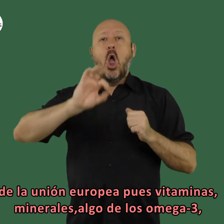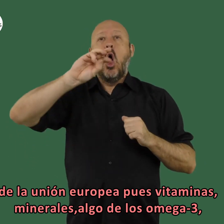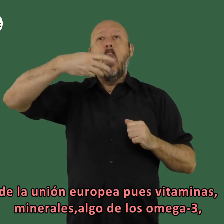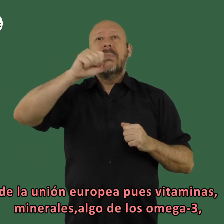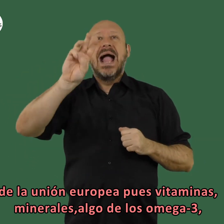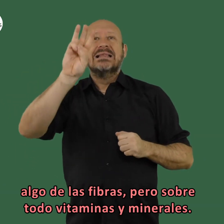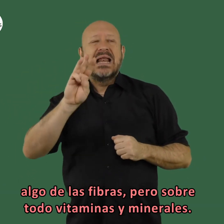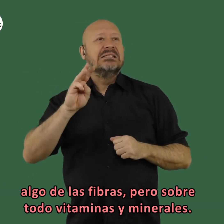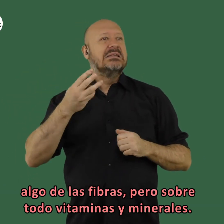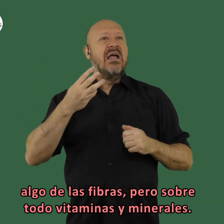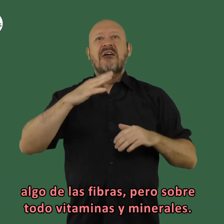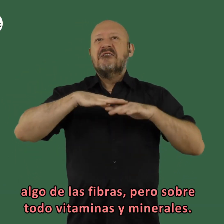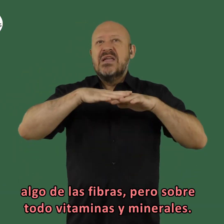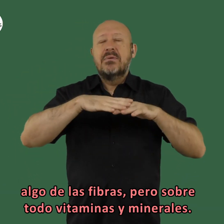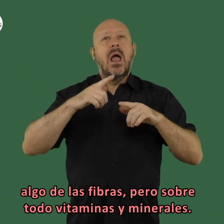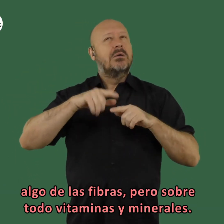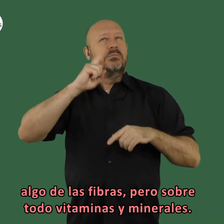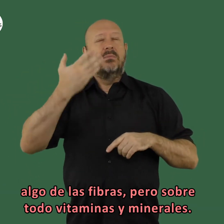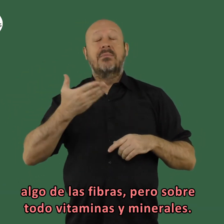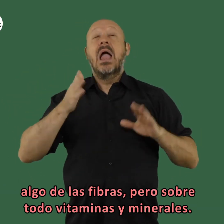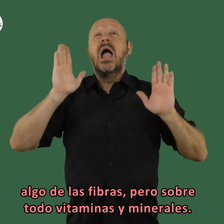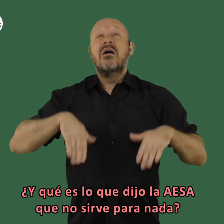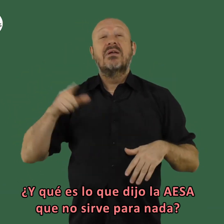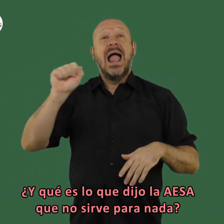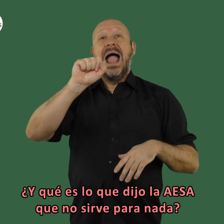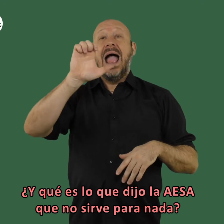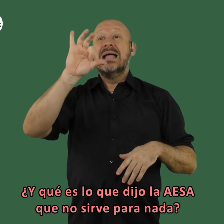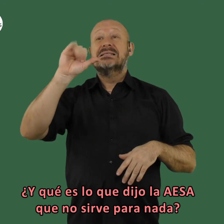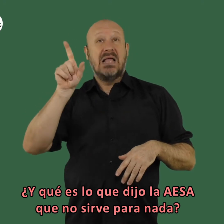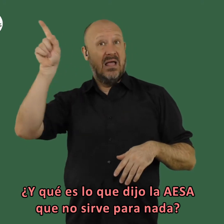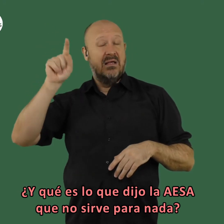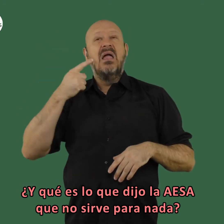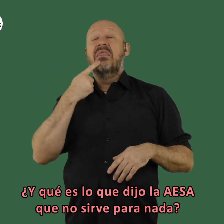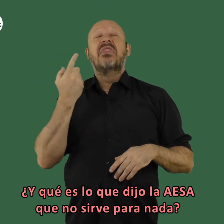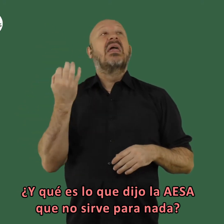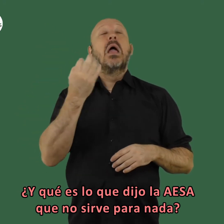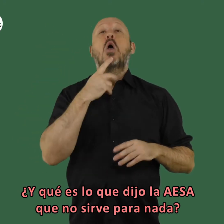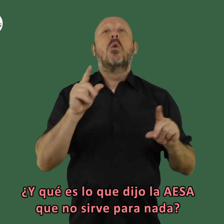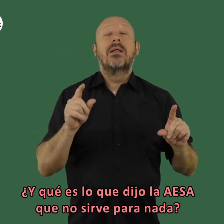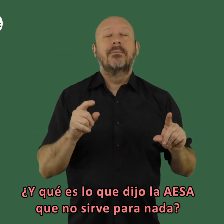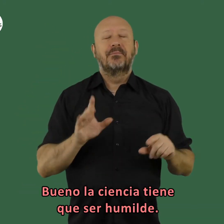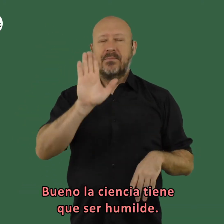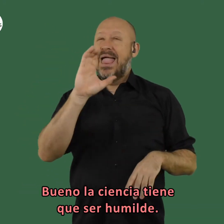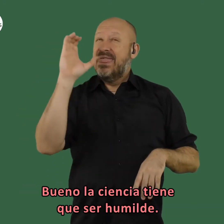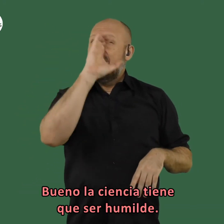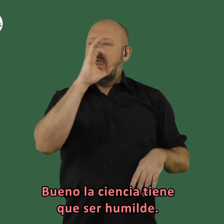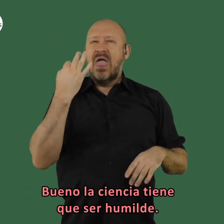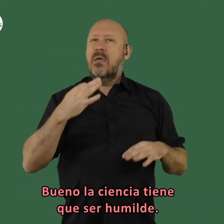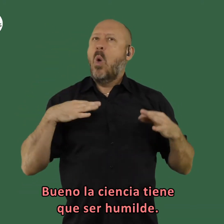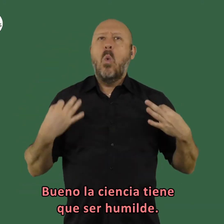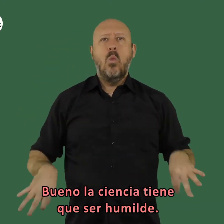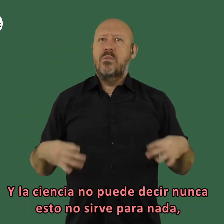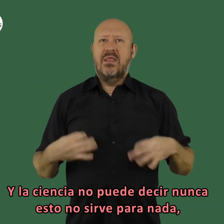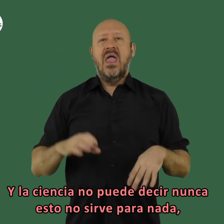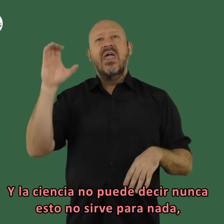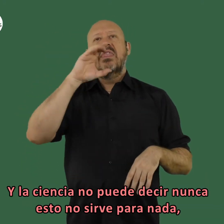algo de los omega 3 algo de la fibra pero sobre todo vitamina y minerales y qué es lo que dijo la epsa que no sirve para nada bueno la ciencia tiene